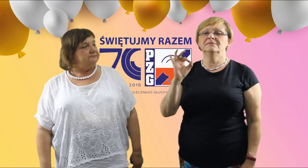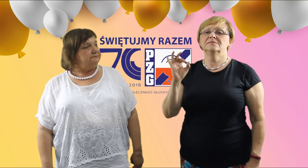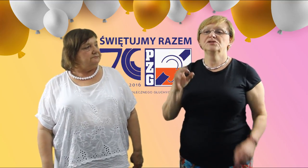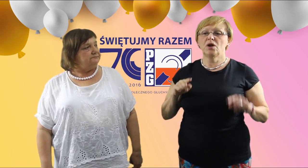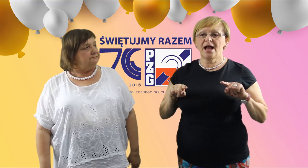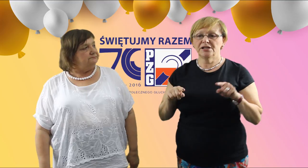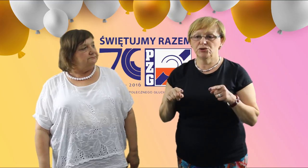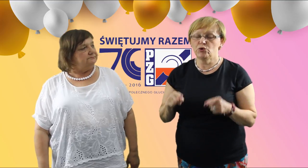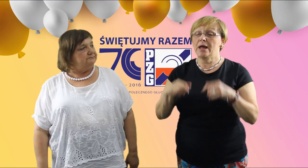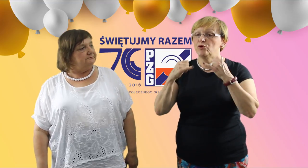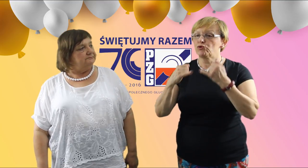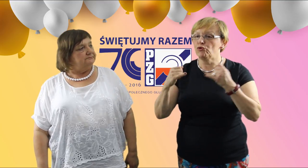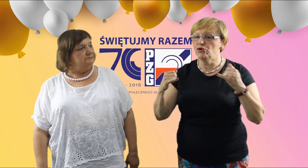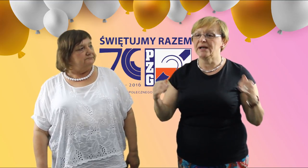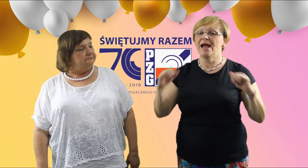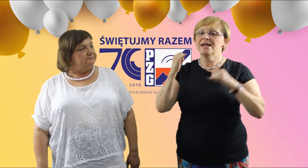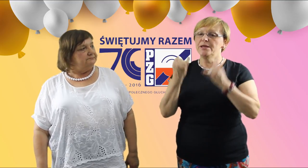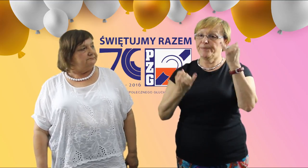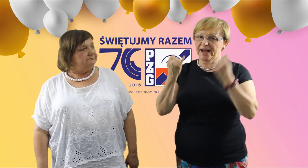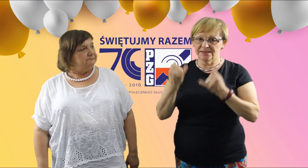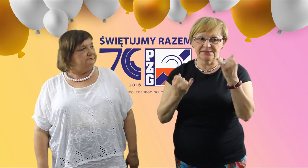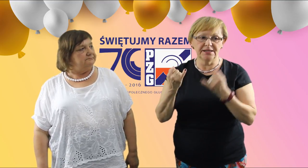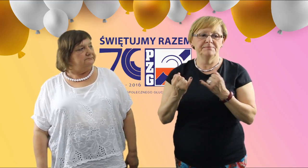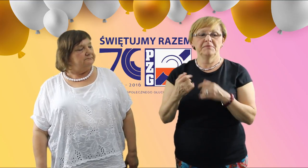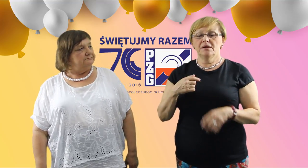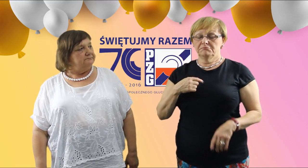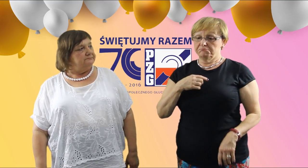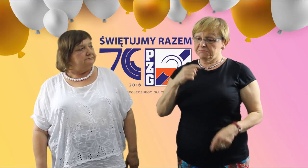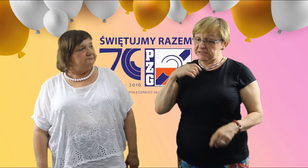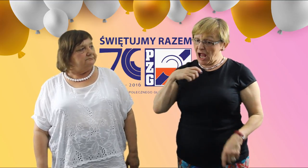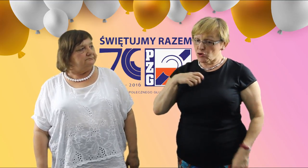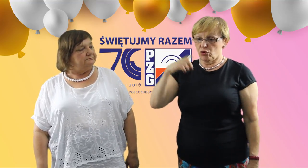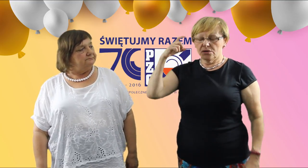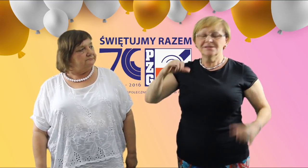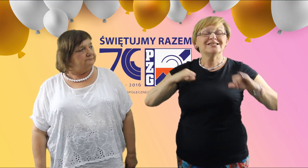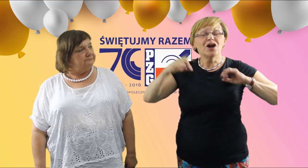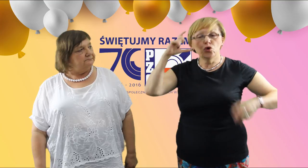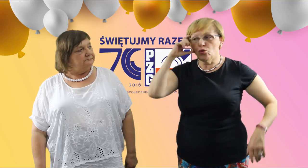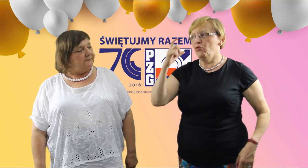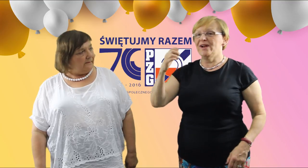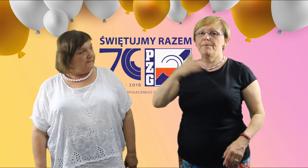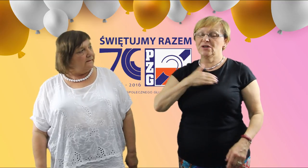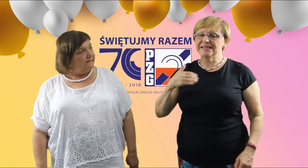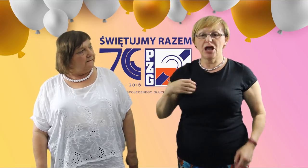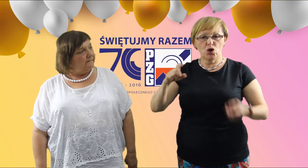zorganizujemy rurne imprezy działu Tuchównego Polskiego